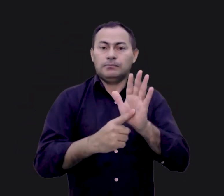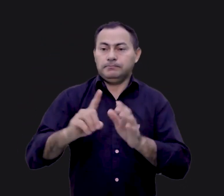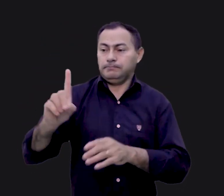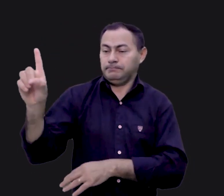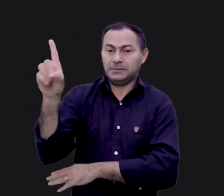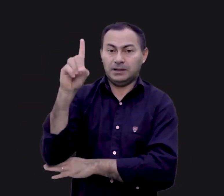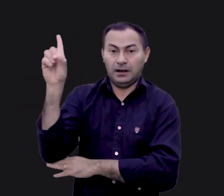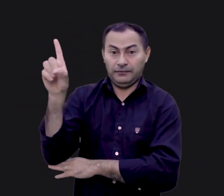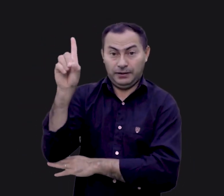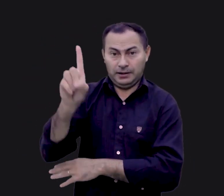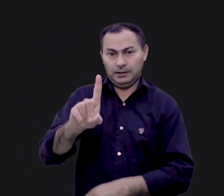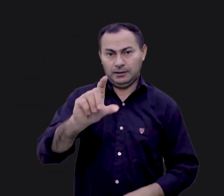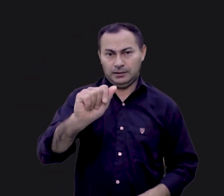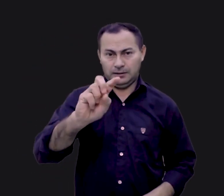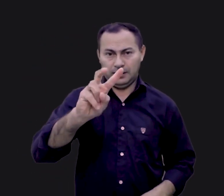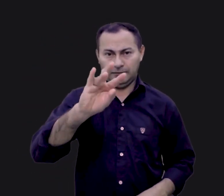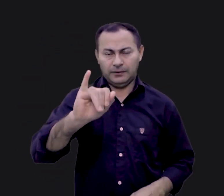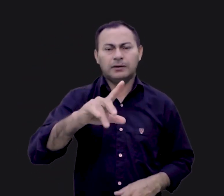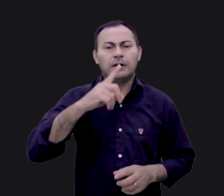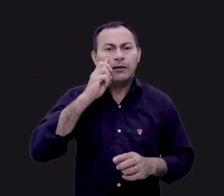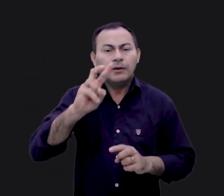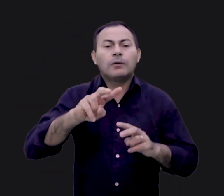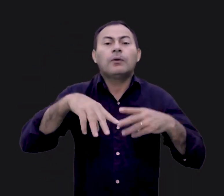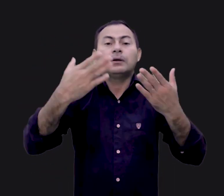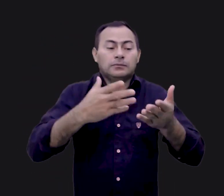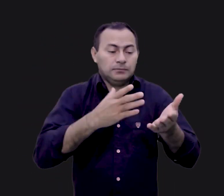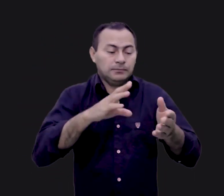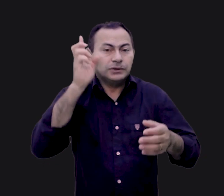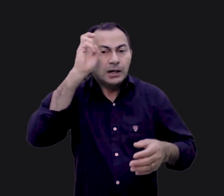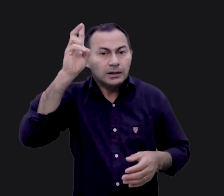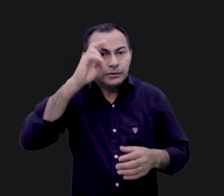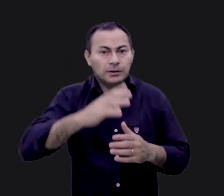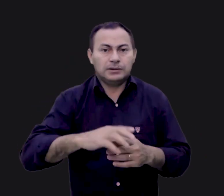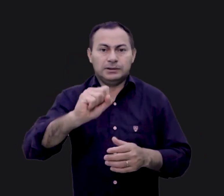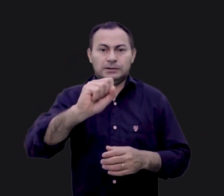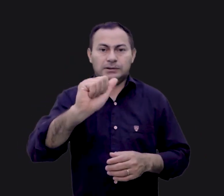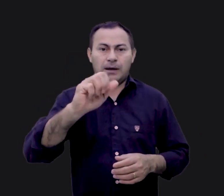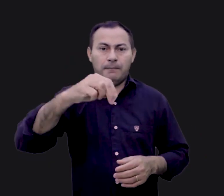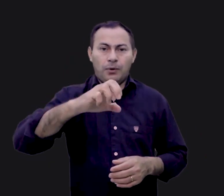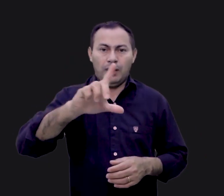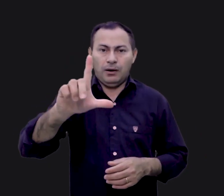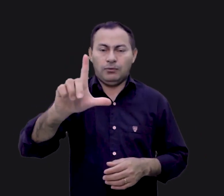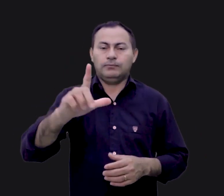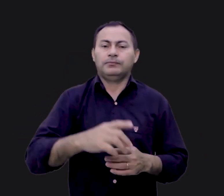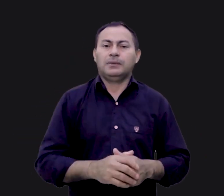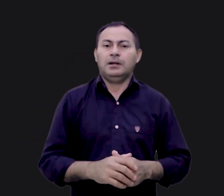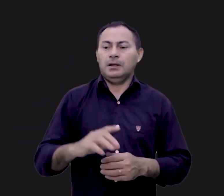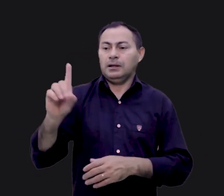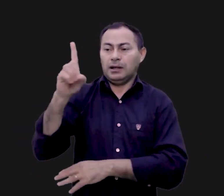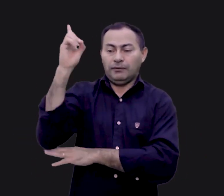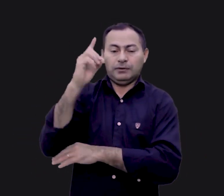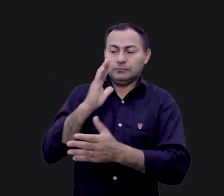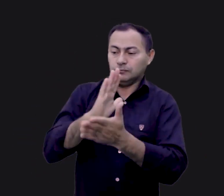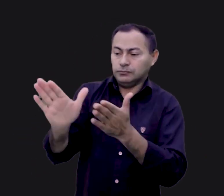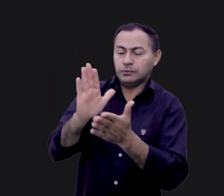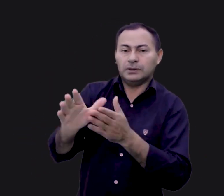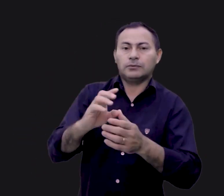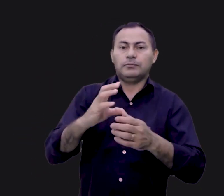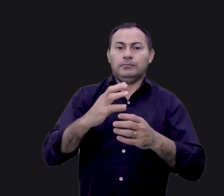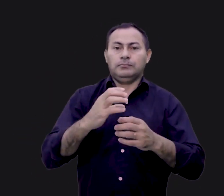Nós veremos isso quando chegarmos na história de Samuel. Davi estava fugindo de Saul e ele e seus homens estavam com fome. Então